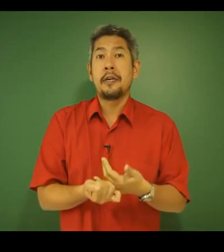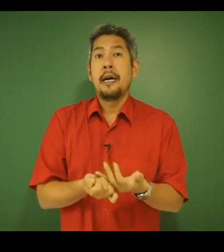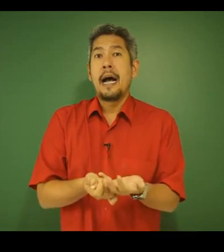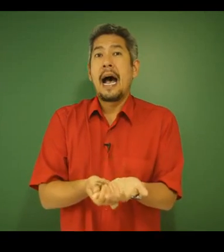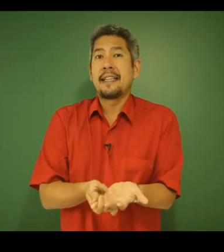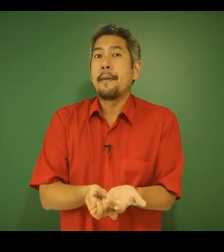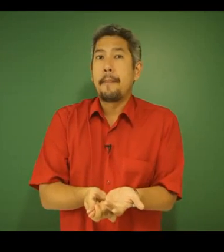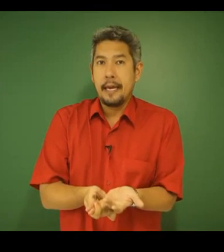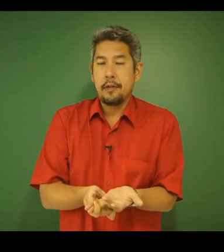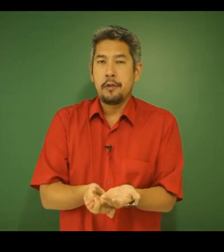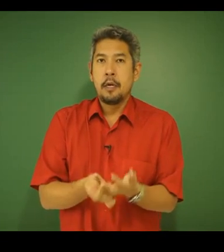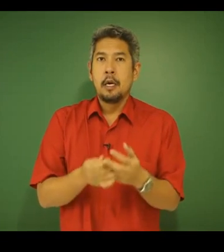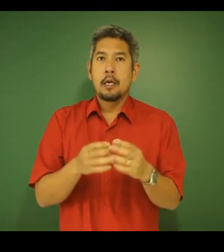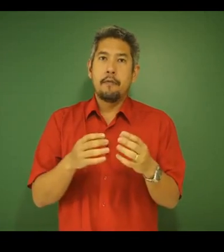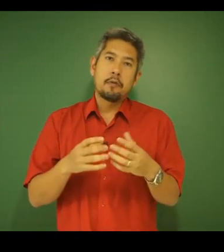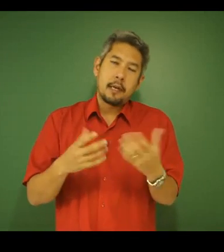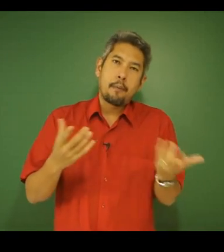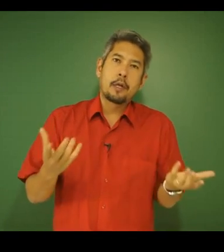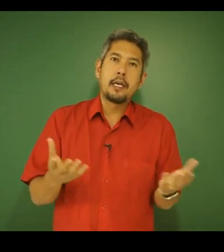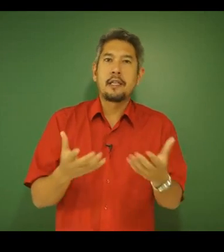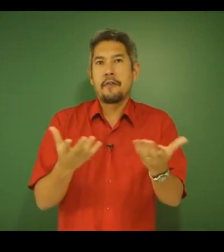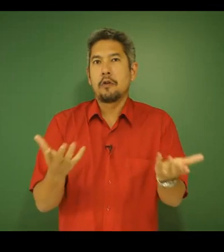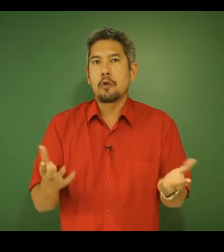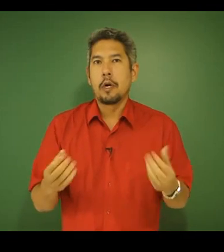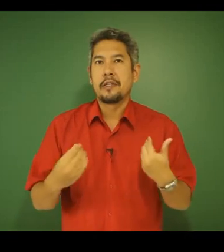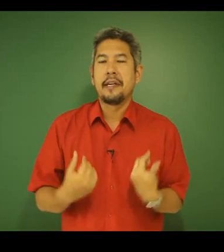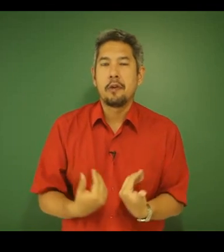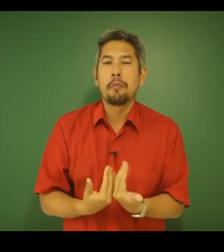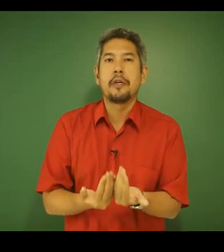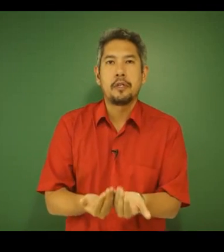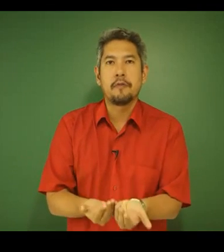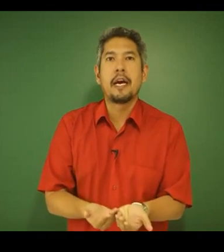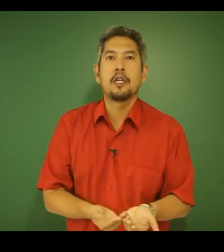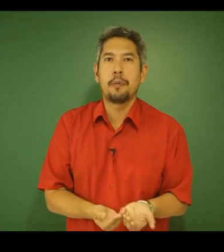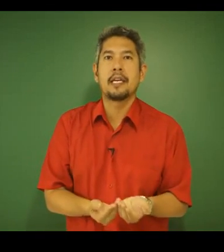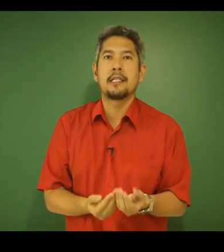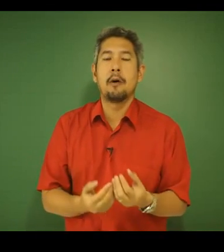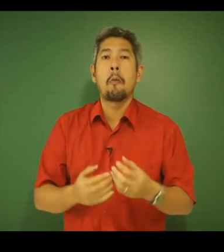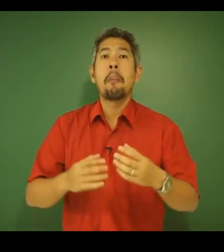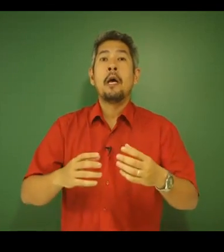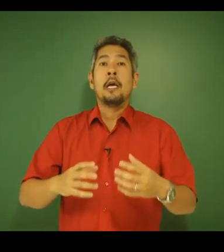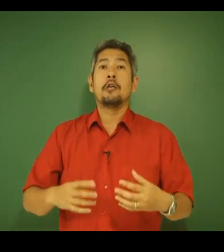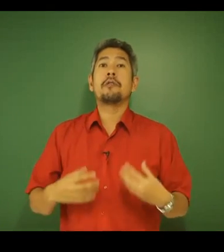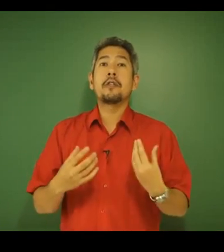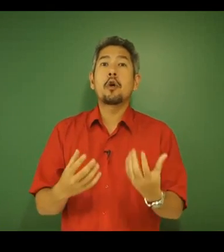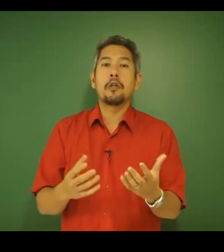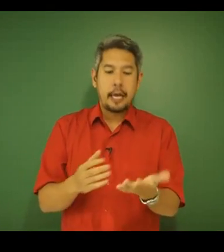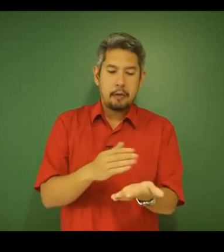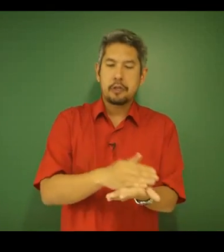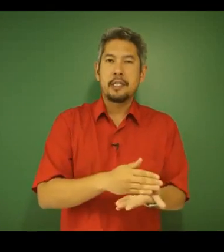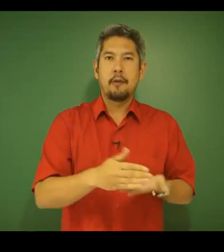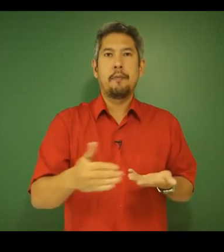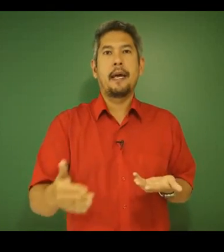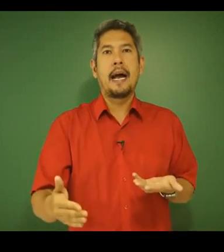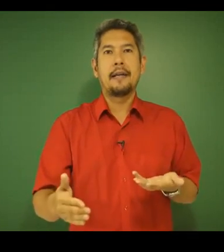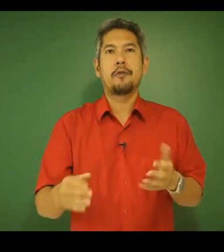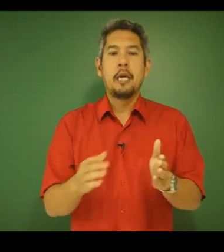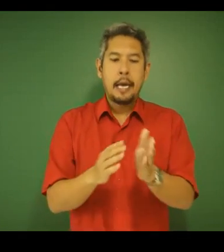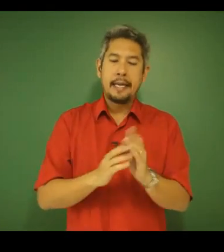ATP's, que vão ser importantes, afinal de contas, esse é o objetivo da respiração. E os hidrogênios que são liberados, eles